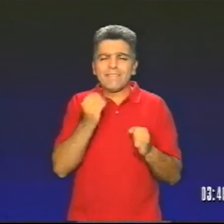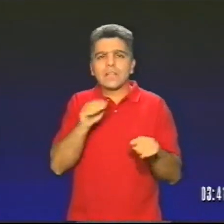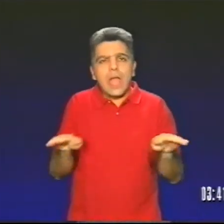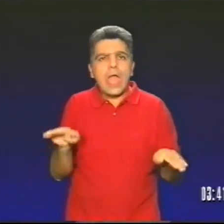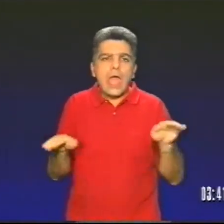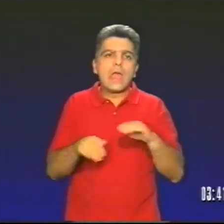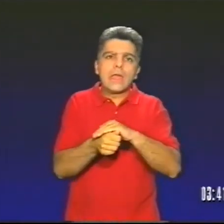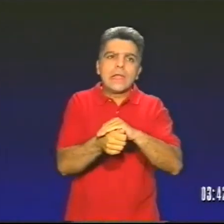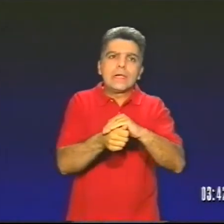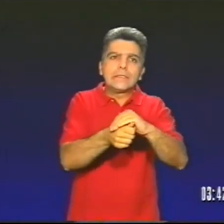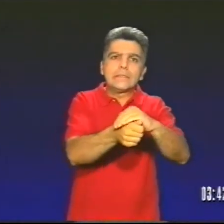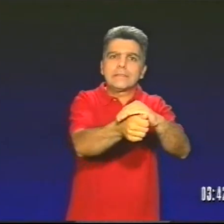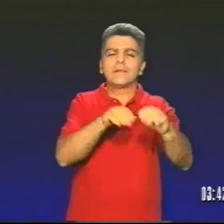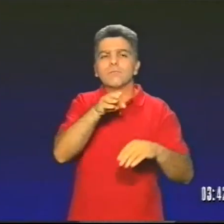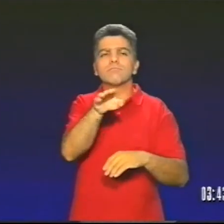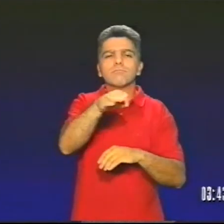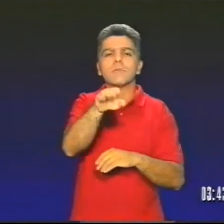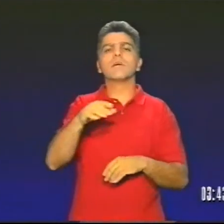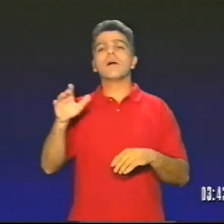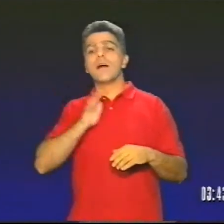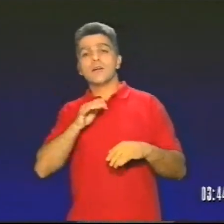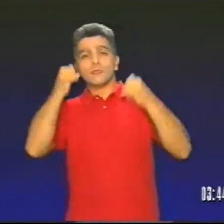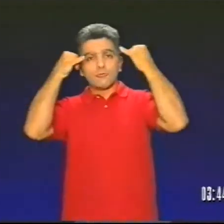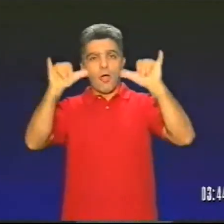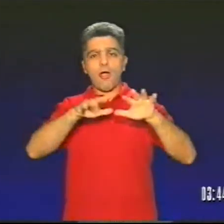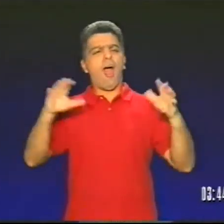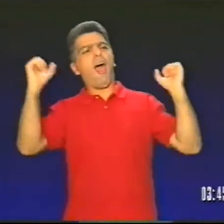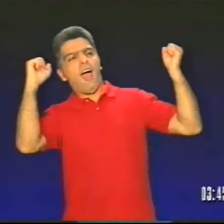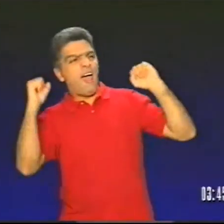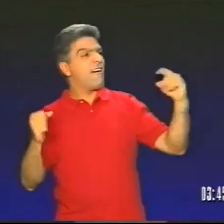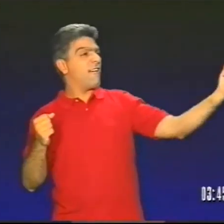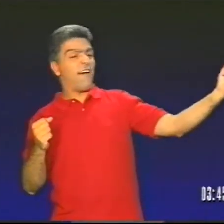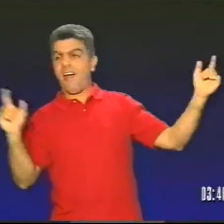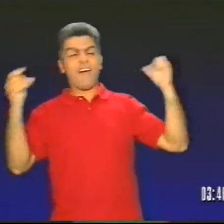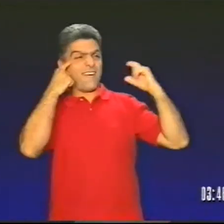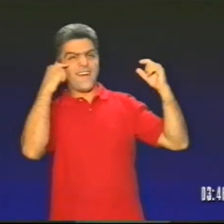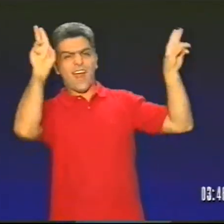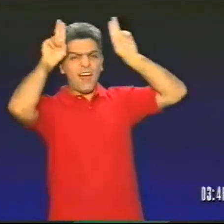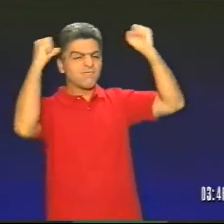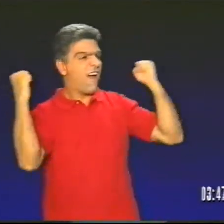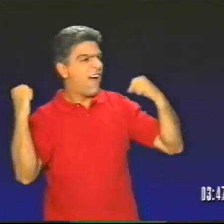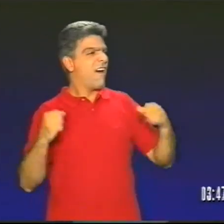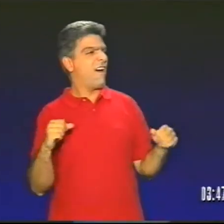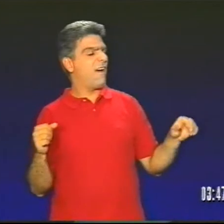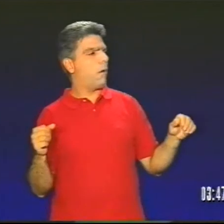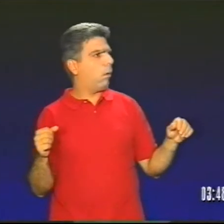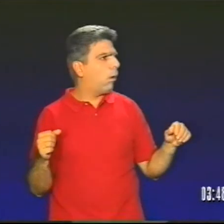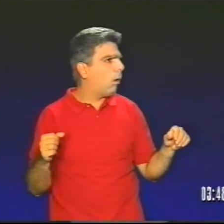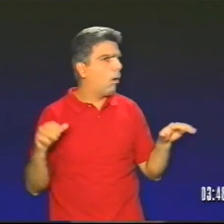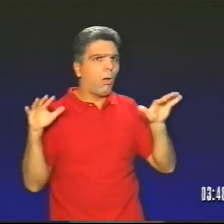Κοίταζε πίσω της Και έτρεχε με αγωνία Πήγαινε, πήγαινε λοιπόν Και όλα τα ζώα φώνασαν Περίμενα να έρθε λαγός Να βλέπετε ο λαγός πλησιάζει Και